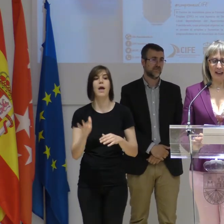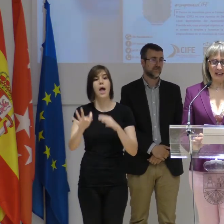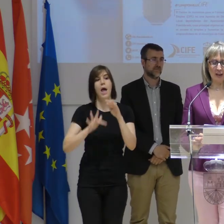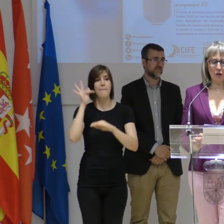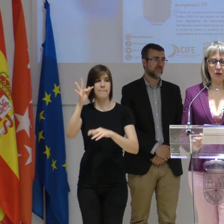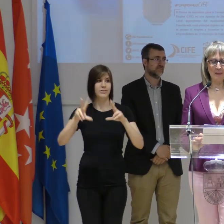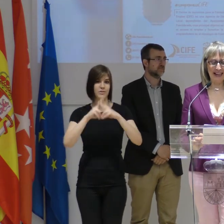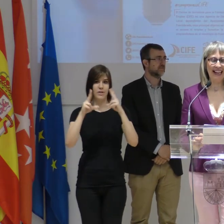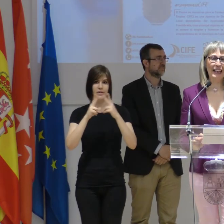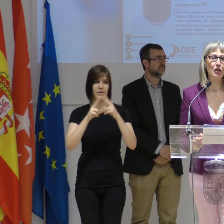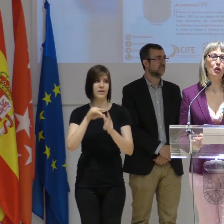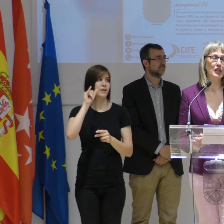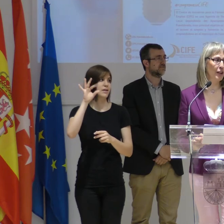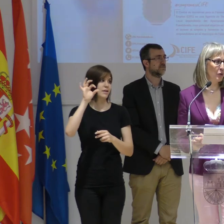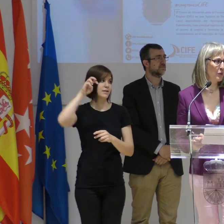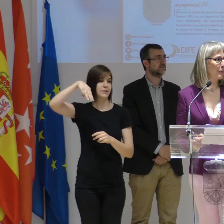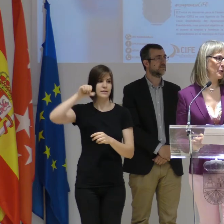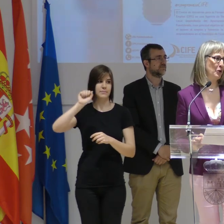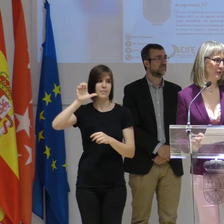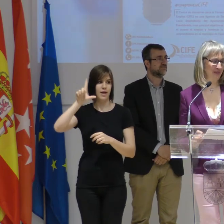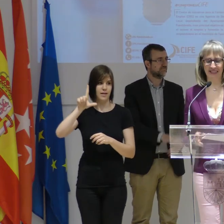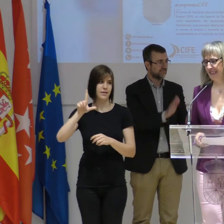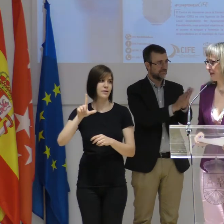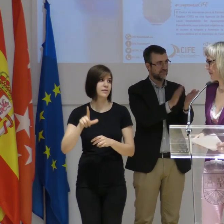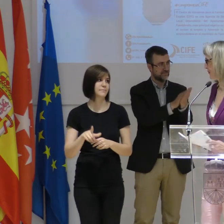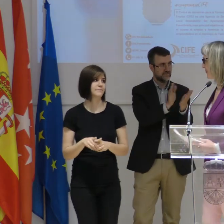Sube a recoger el sello don Ismael Carrillo Cosano. Un aplauso.